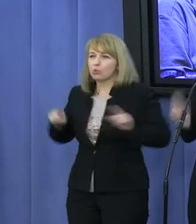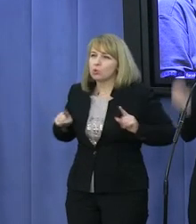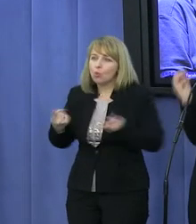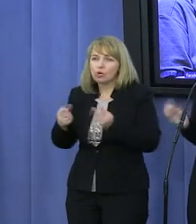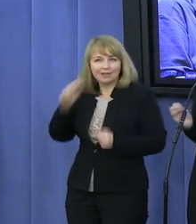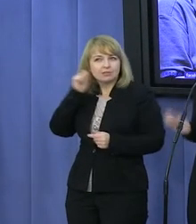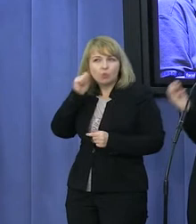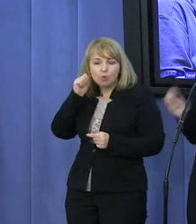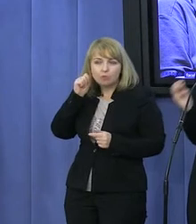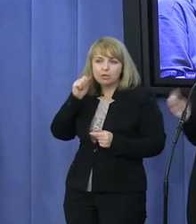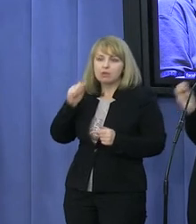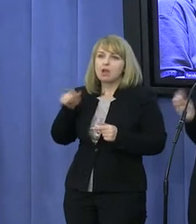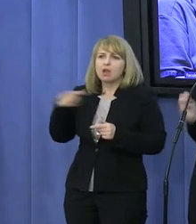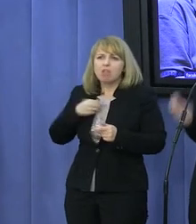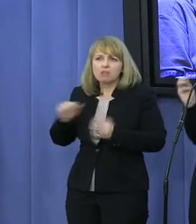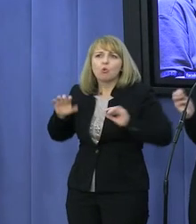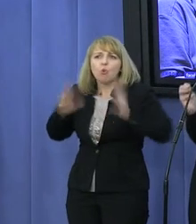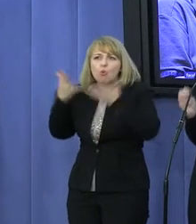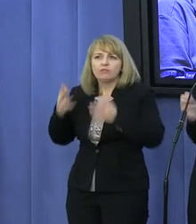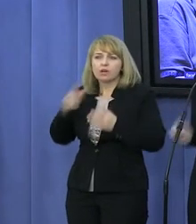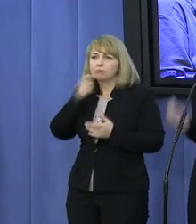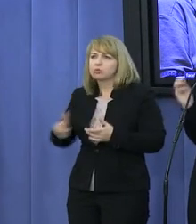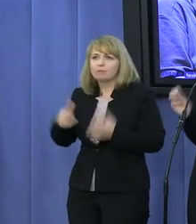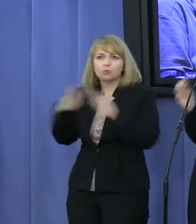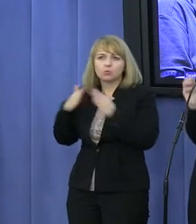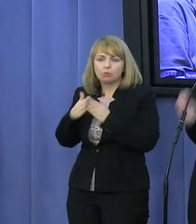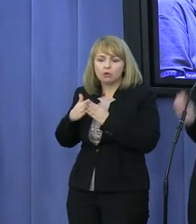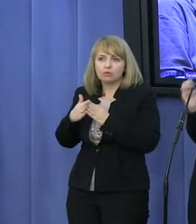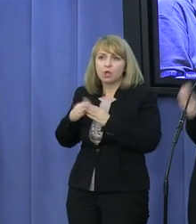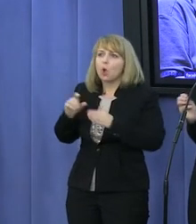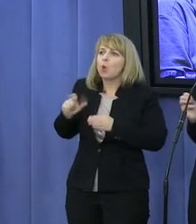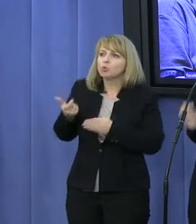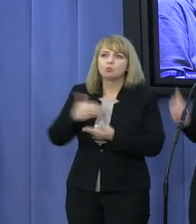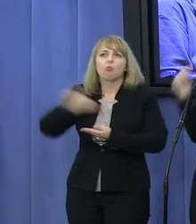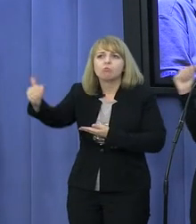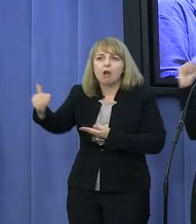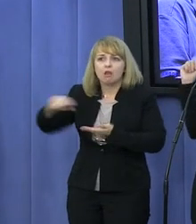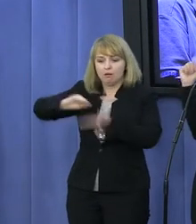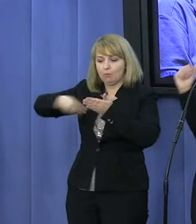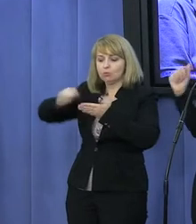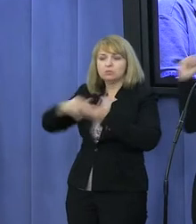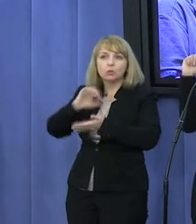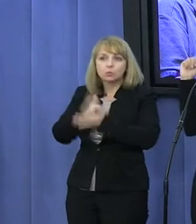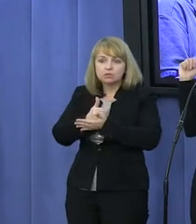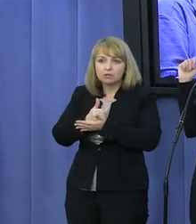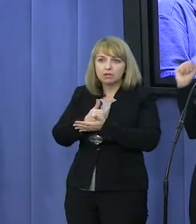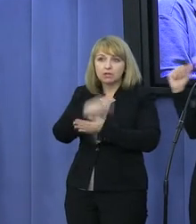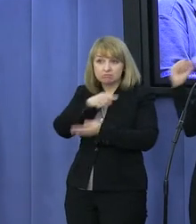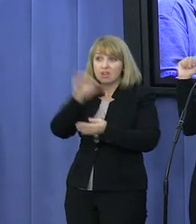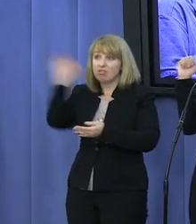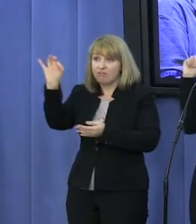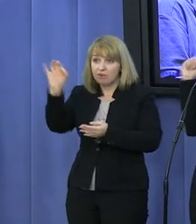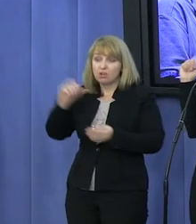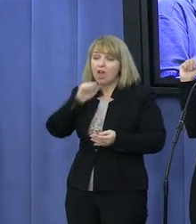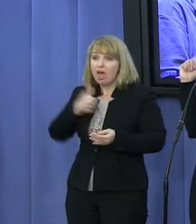tysięcy kobiet, które są ofiarami przemocy również w Polsce. Co z ratyfikacją konwencji? Jak się ma do tego eurodeputowany,